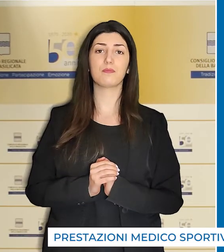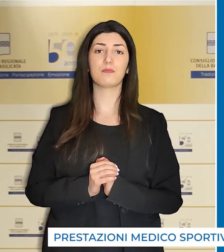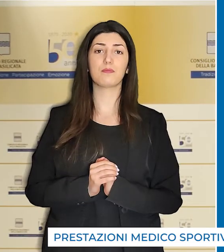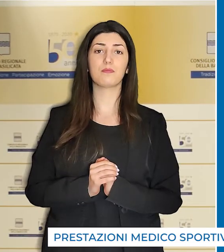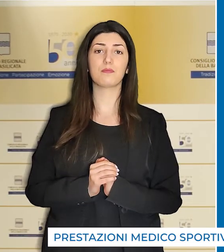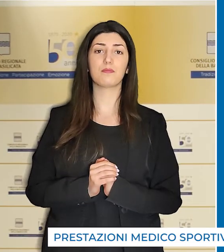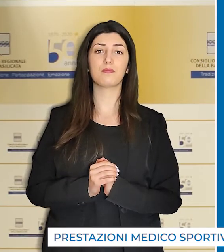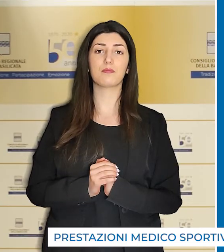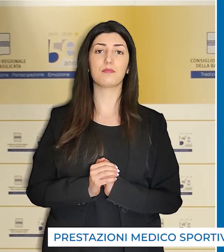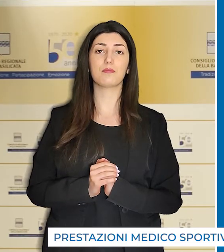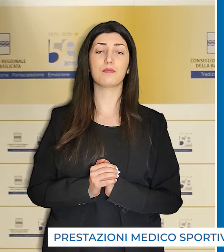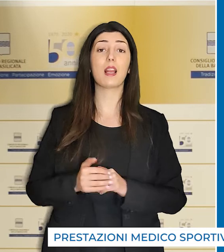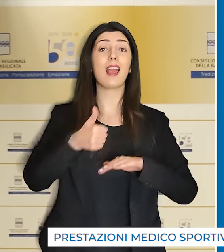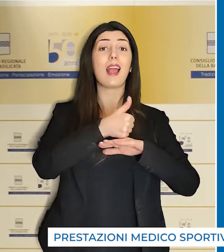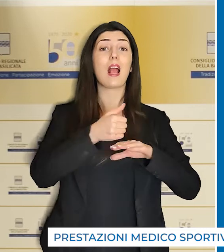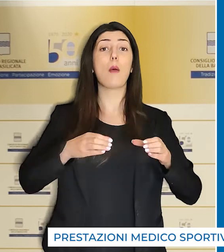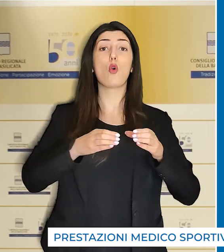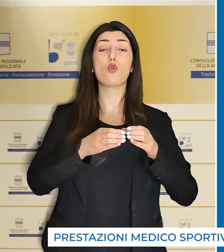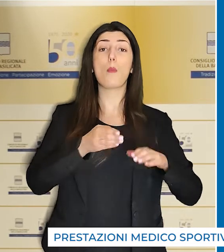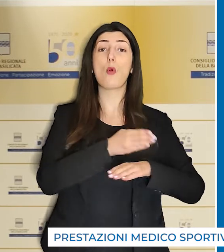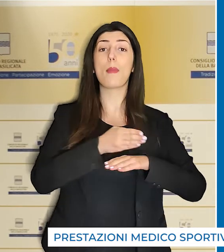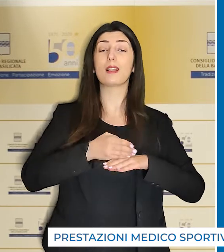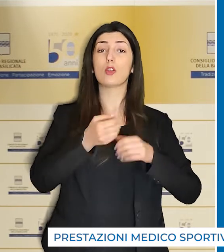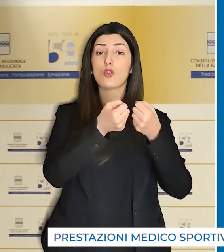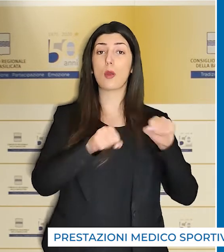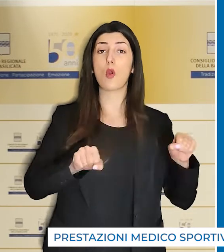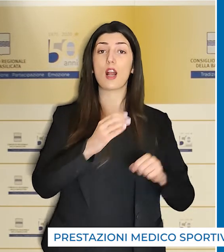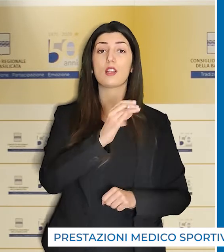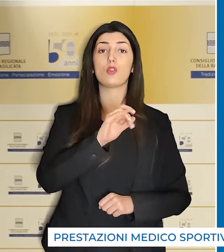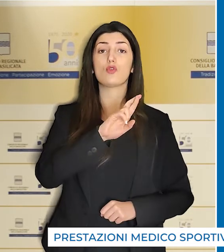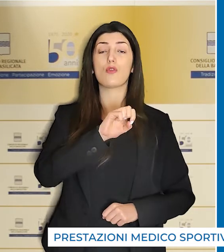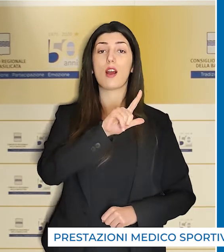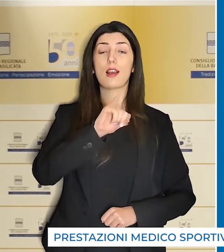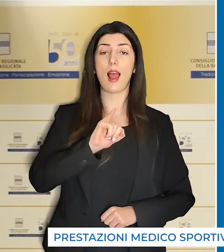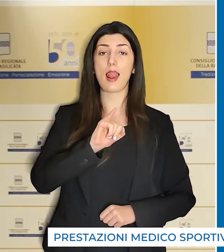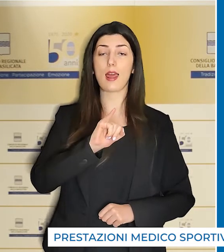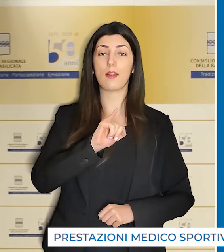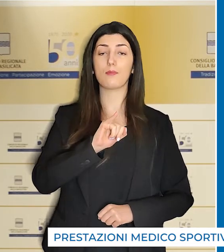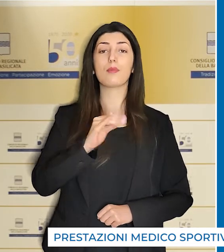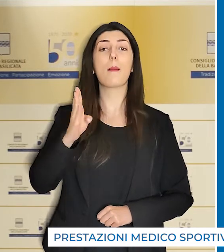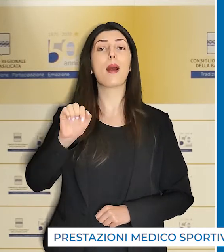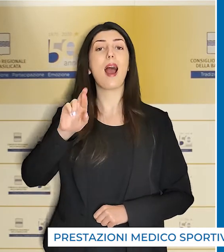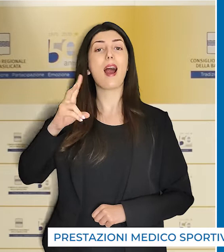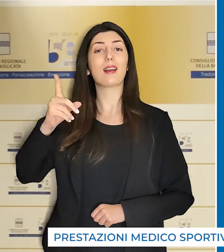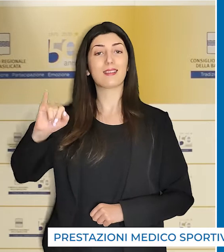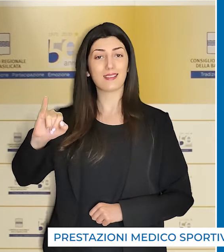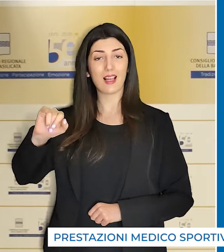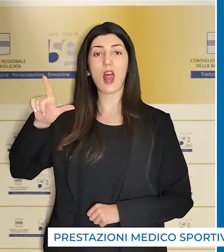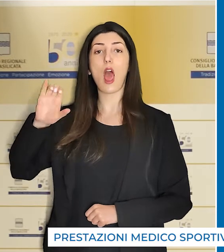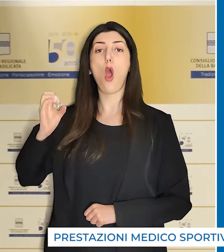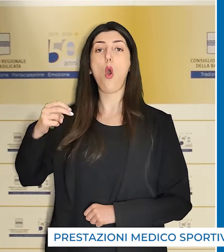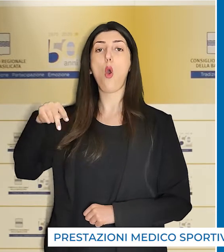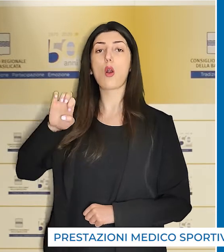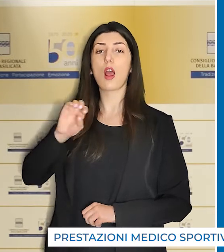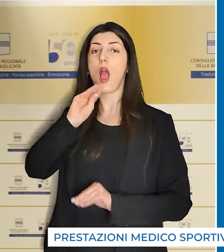Interrogazione del capogruppo del Partito Democratico Cifarelli, il quale chiede a Bardi e a Leone